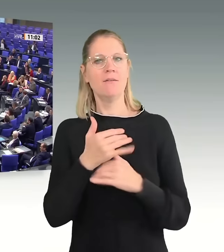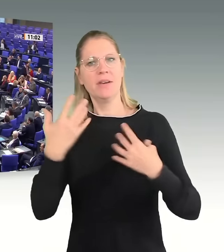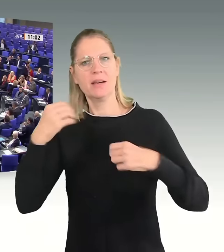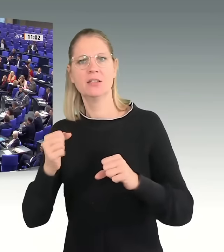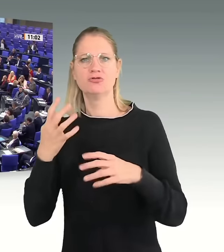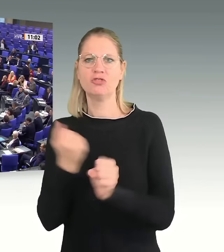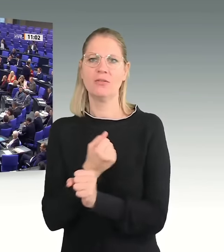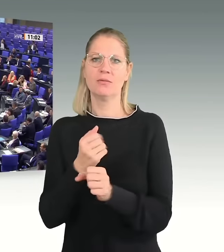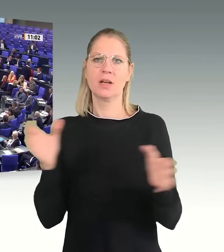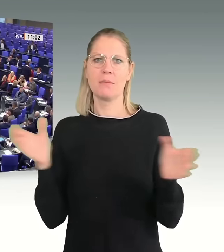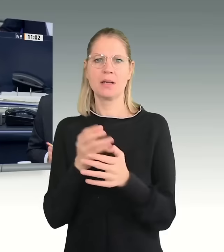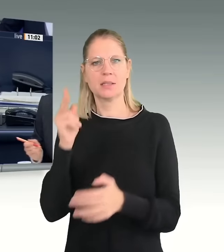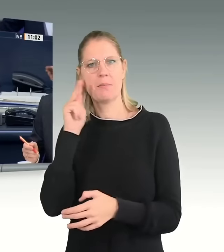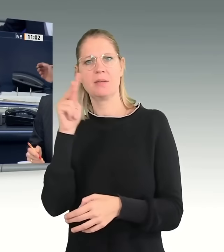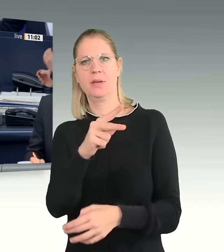Vielen Dank, Frau Kollegin Klose.